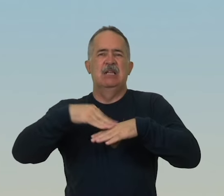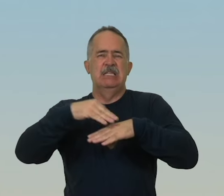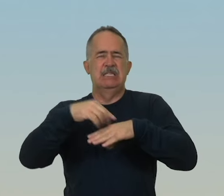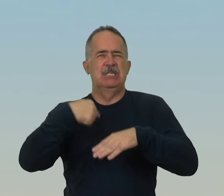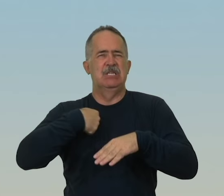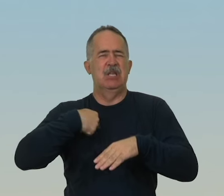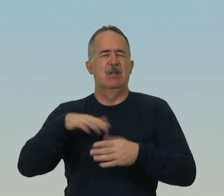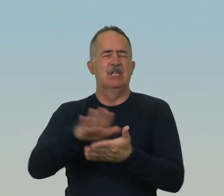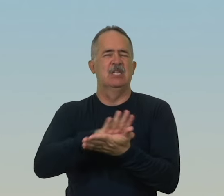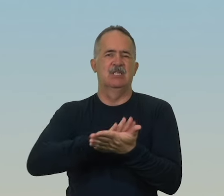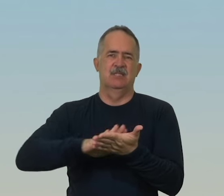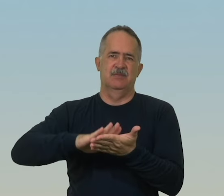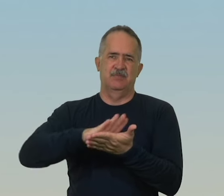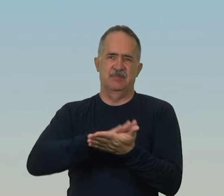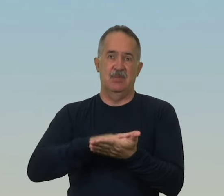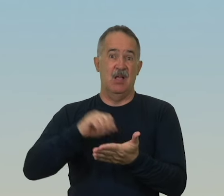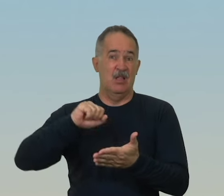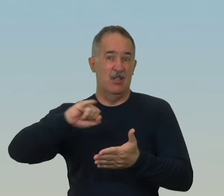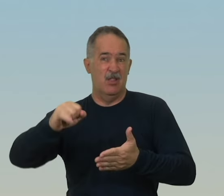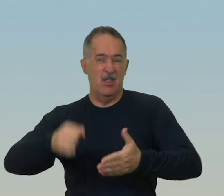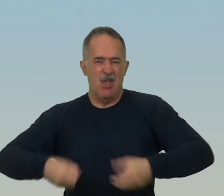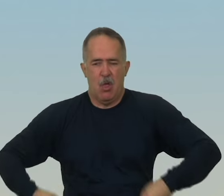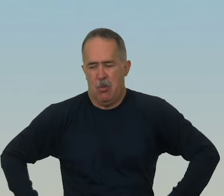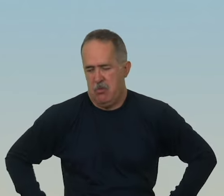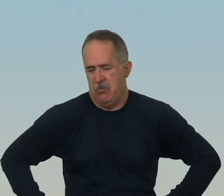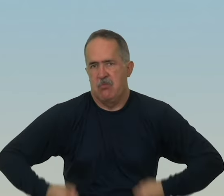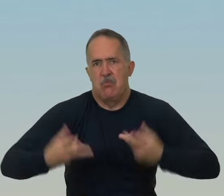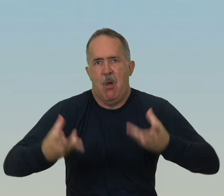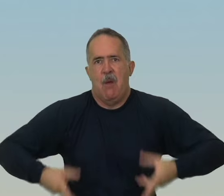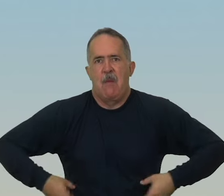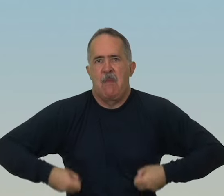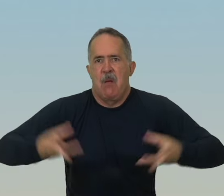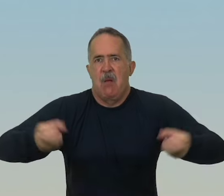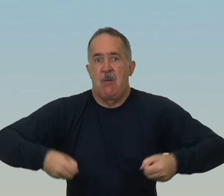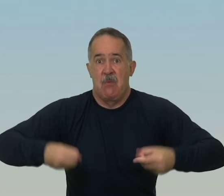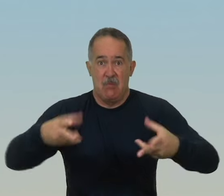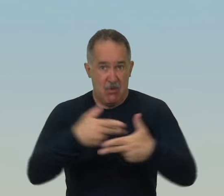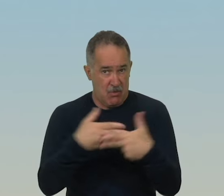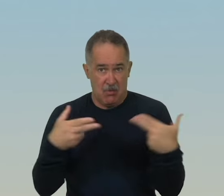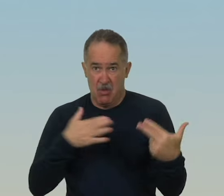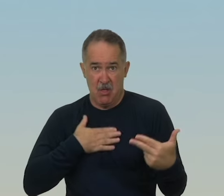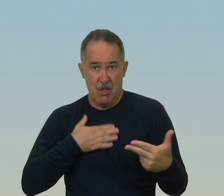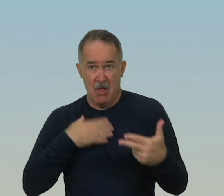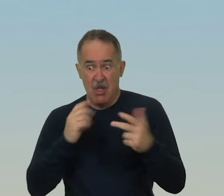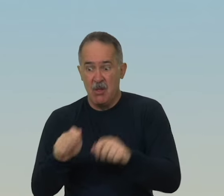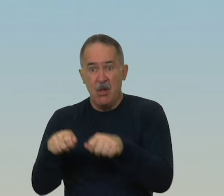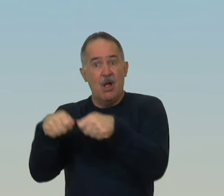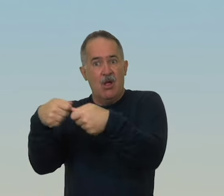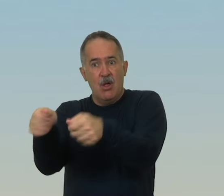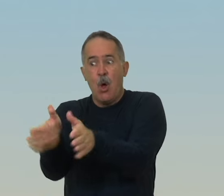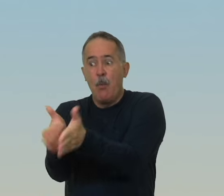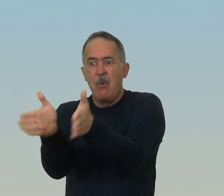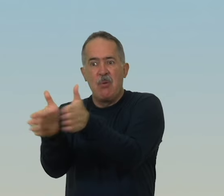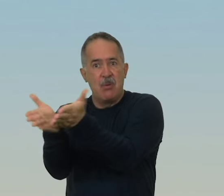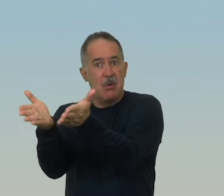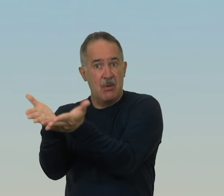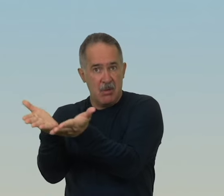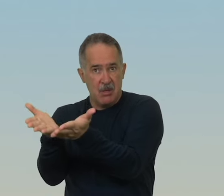nada. Se eu gastasse todos os meus bens para sustento dos pobres, se